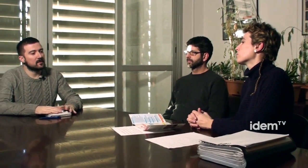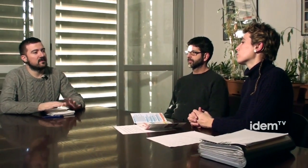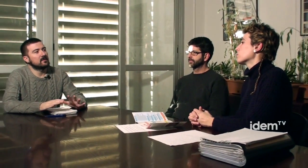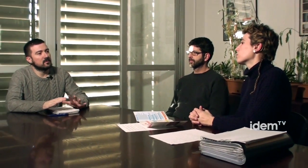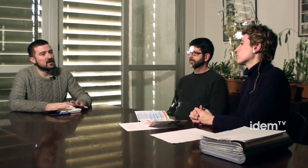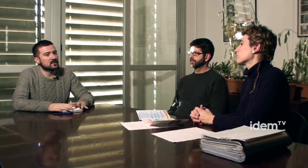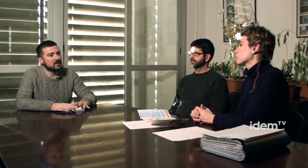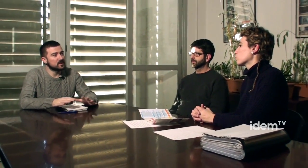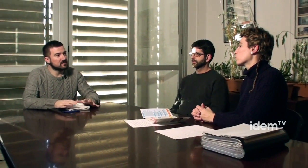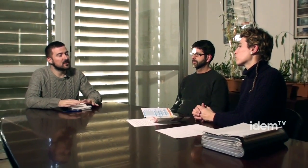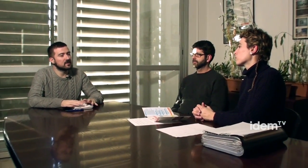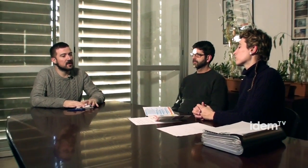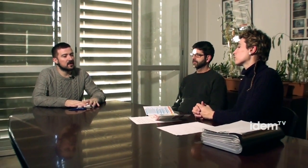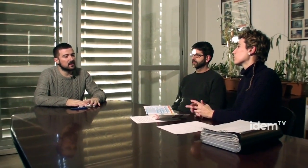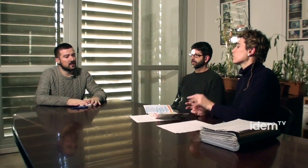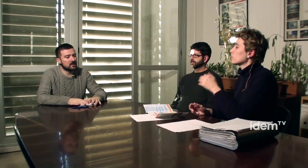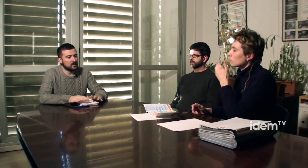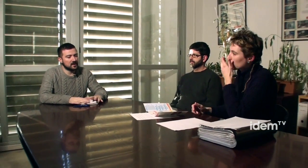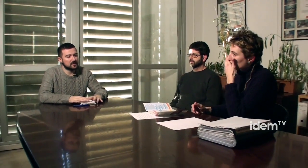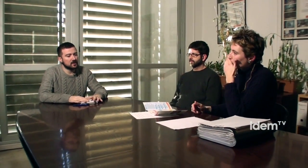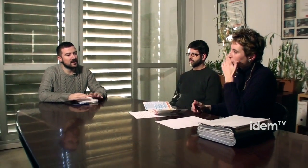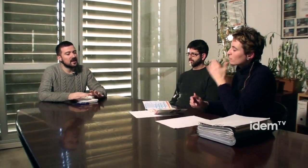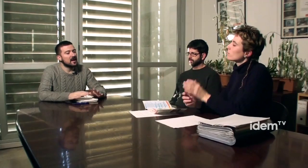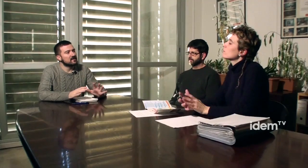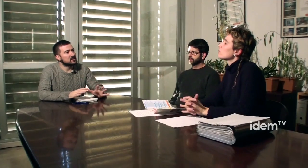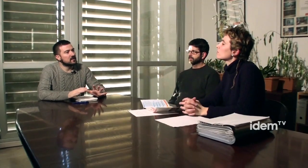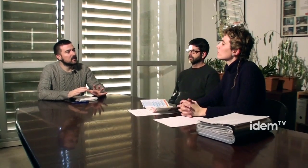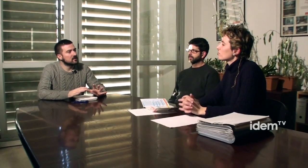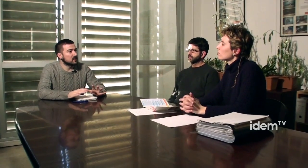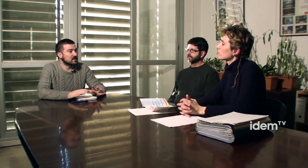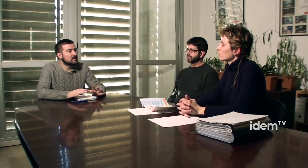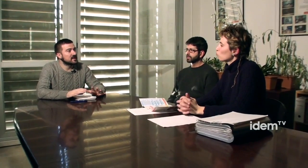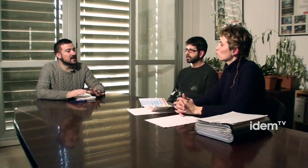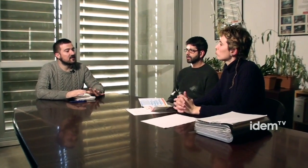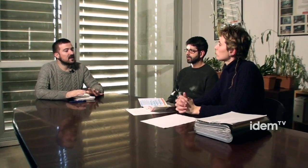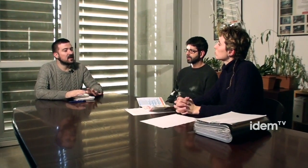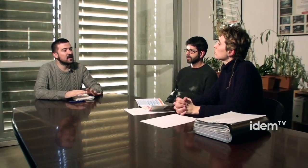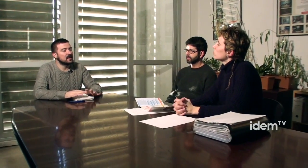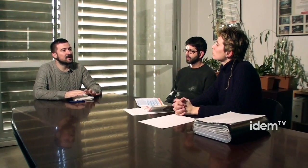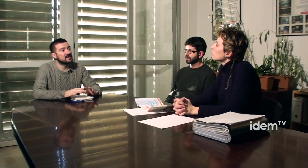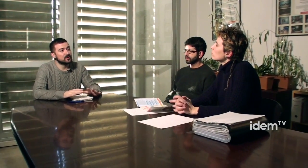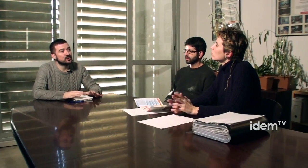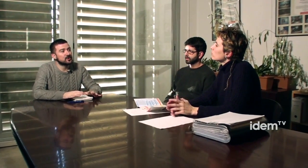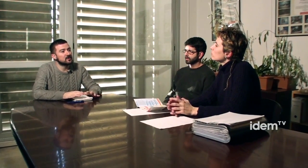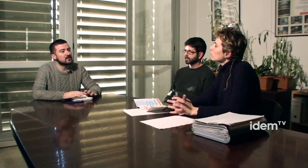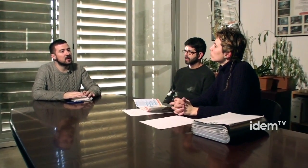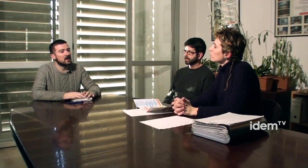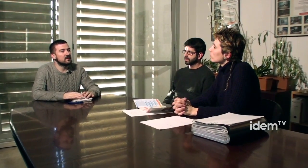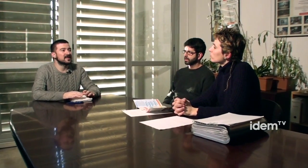volia fer-vos algunes preguntes més sobre la comunitat sordes. Havies comentat que hi havia 32 associacions, volia